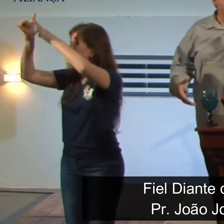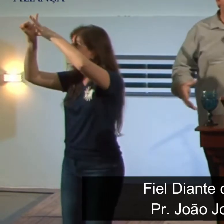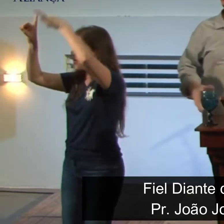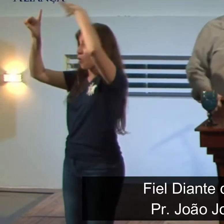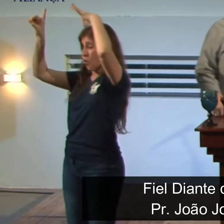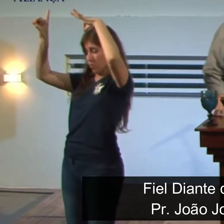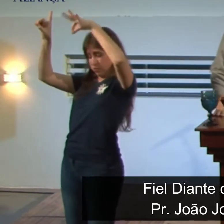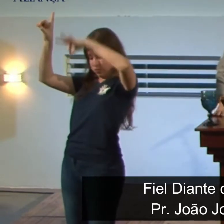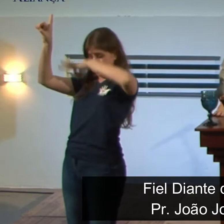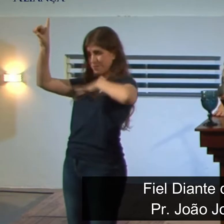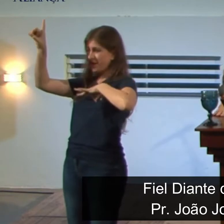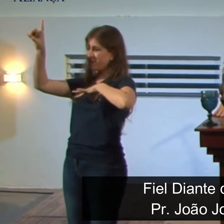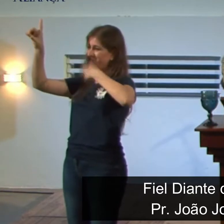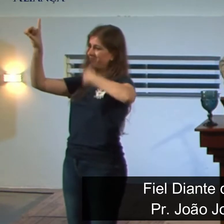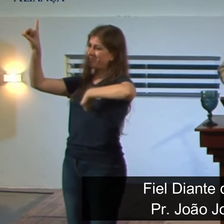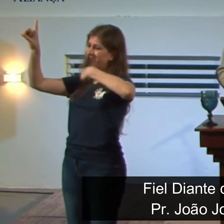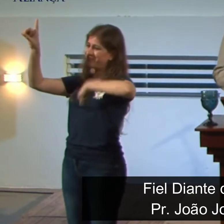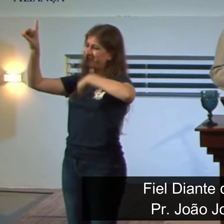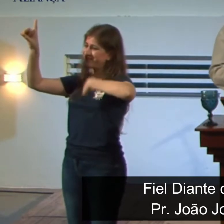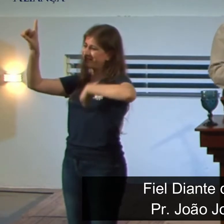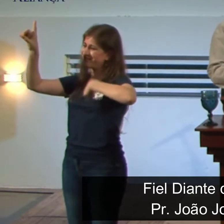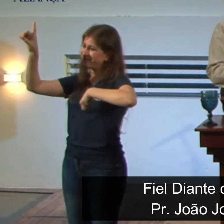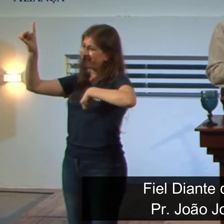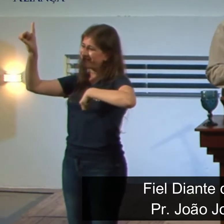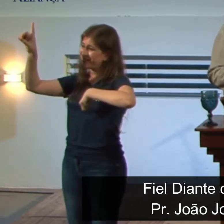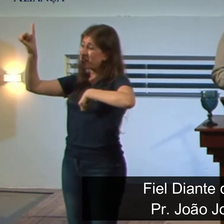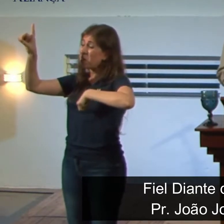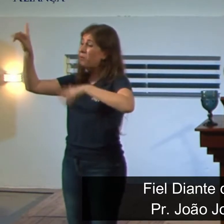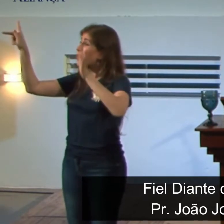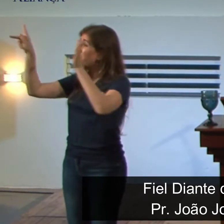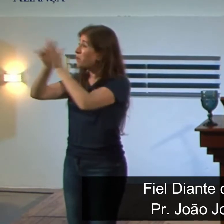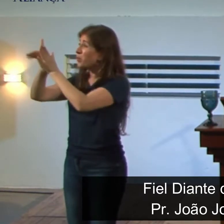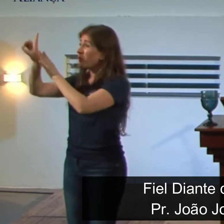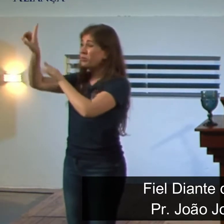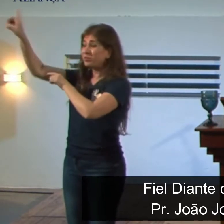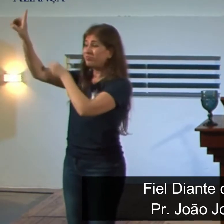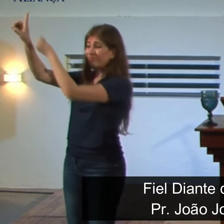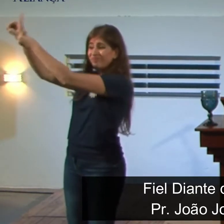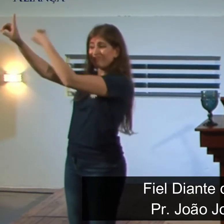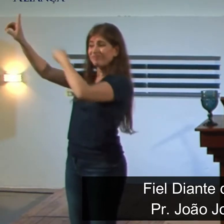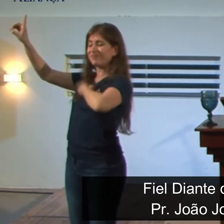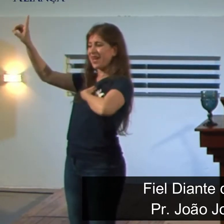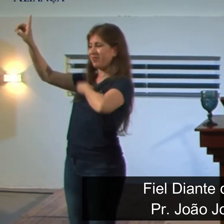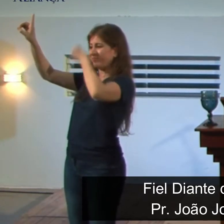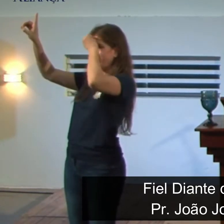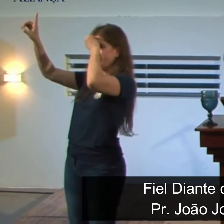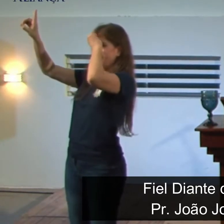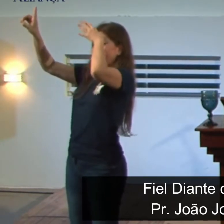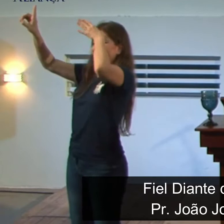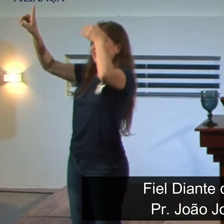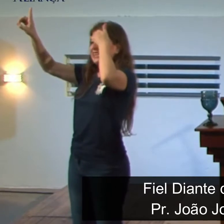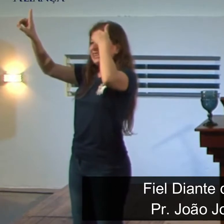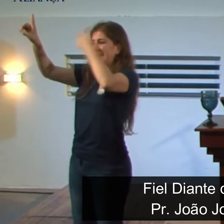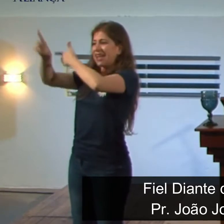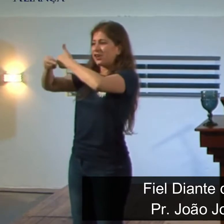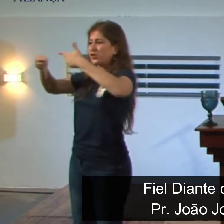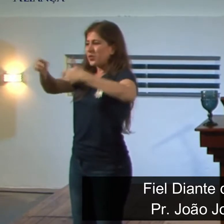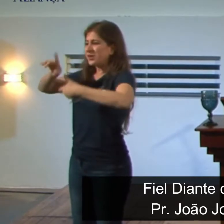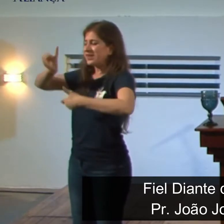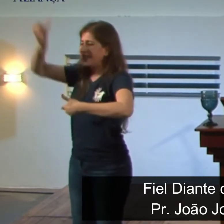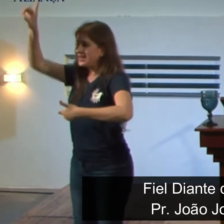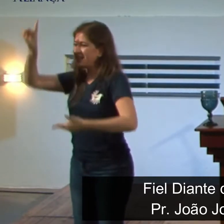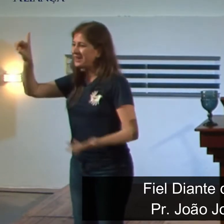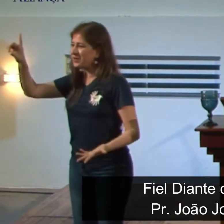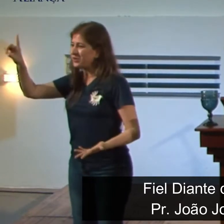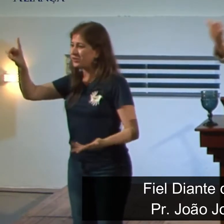E eles conseguem compreender as coisas de Deus, porque essa capacitação vem do próprio Deus. Eles conseguem discernir, nós conseguimos discernir